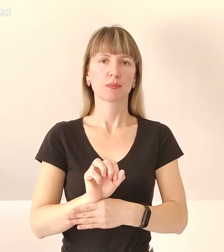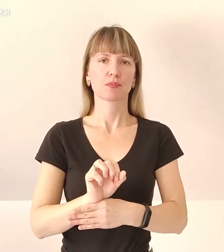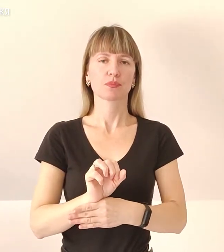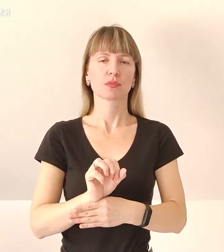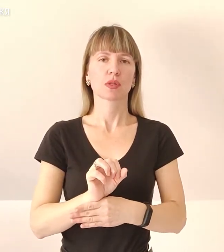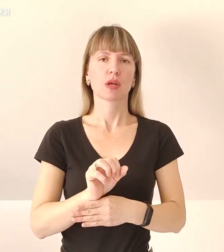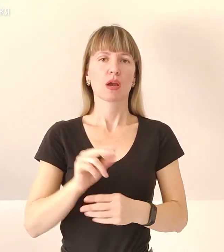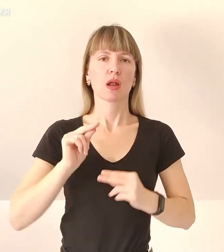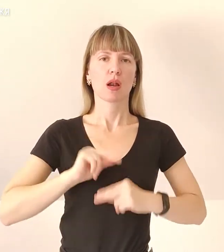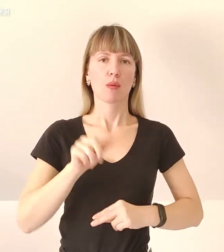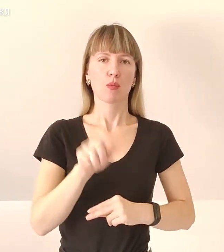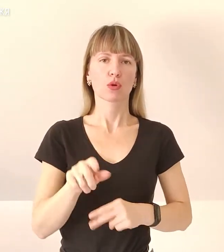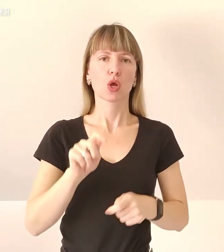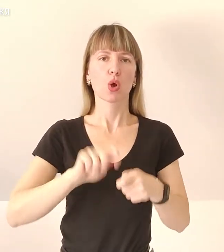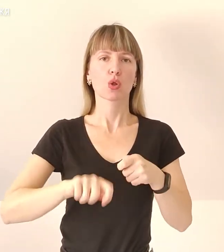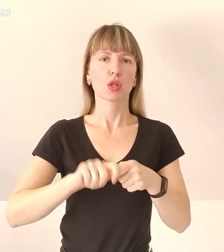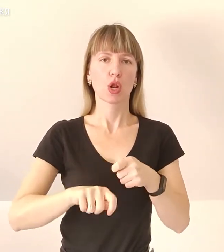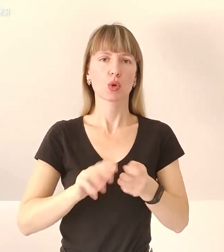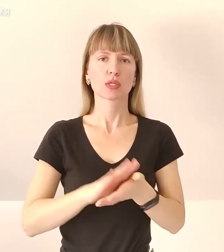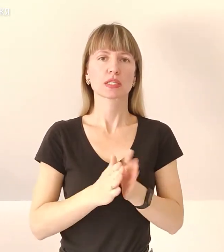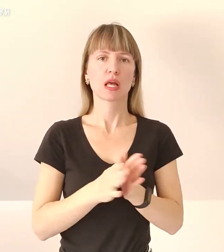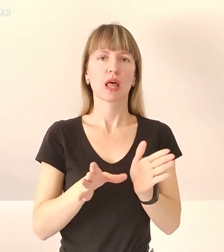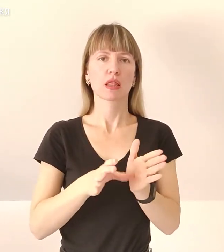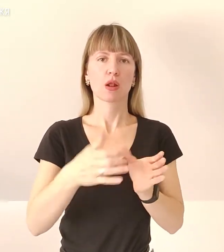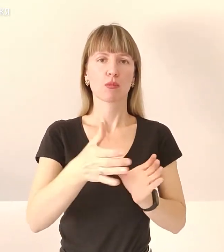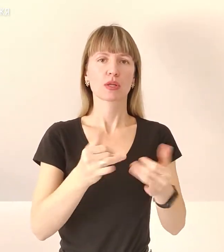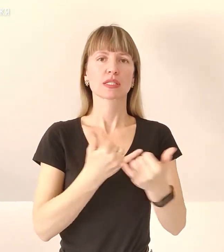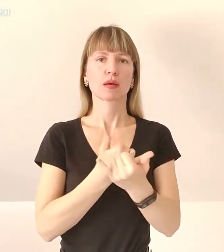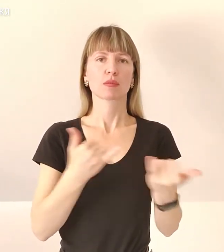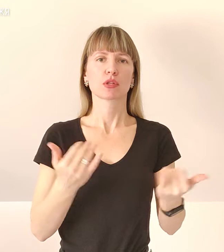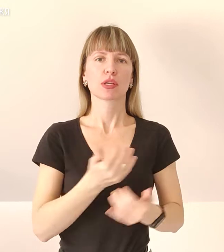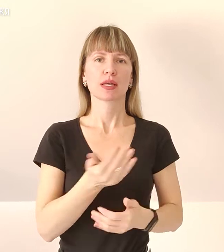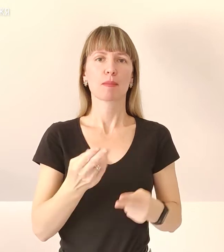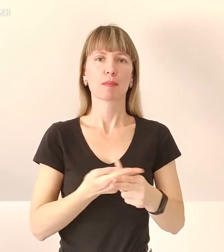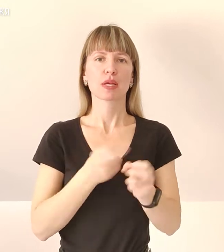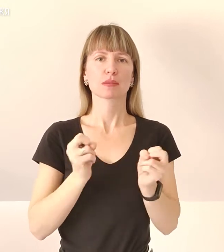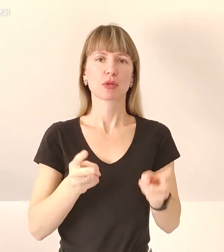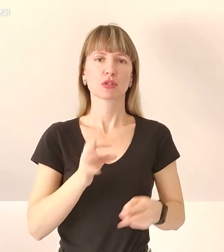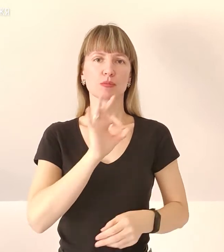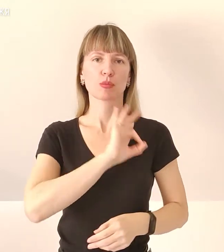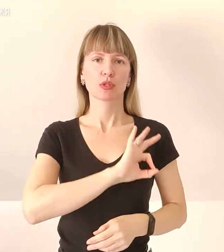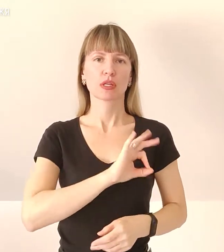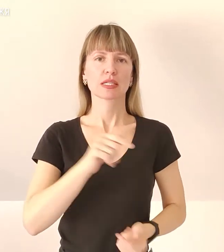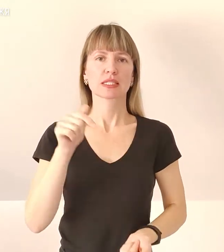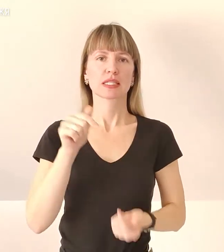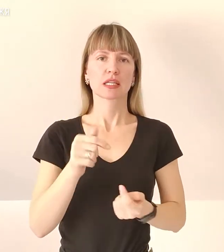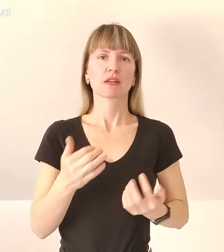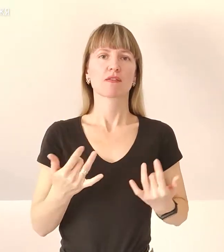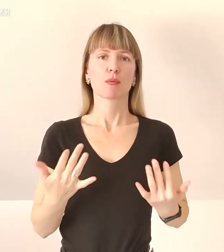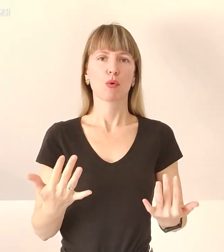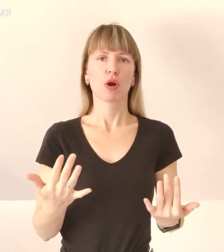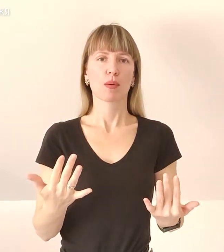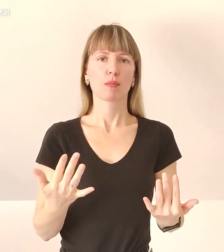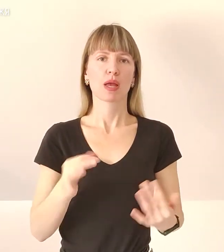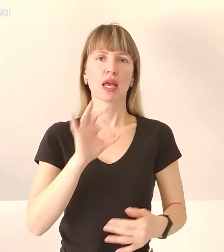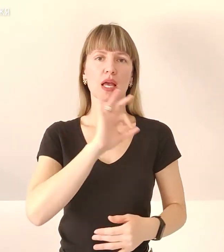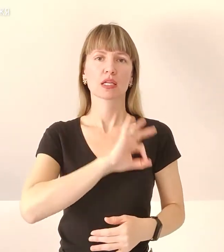персонал контролює стан енергоблоків та забезпечує їхню безпечну експлуатацію згідно з вимогами експлуатаційної